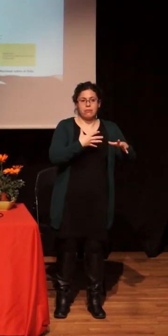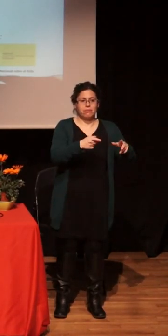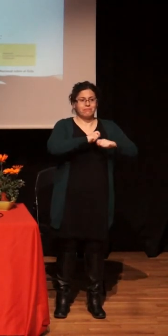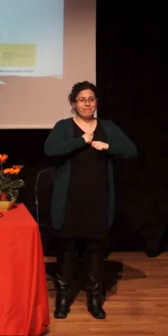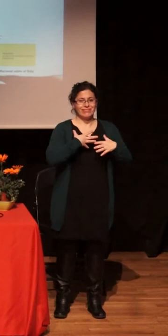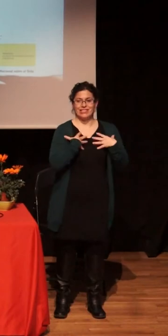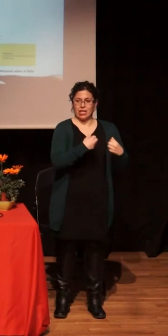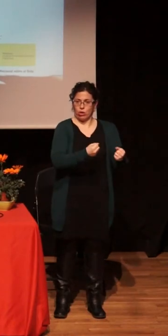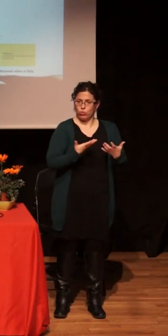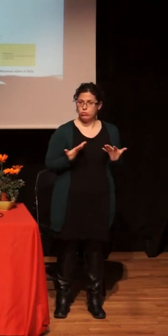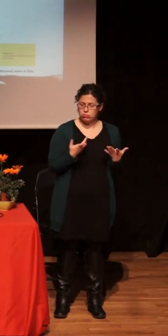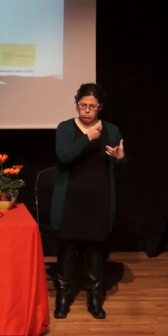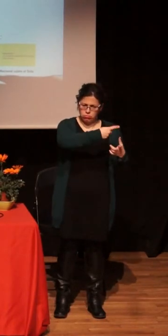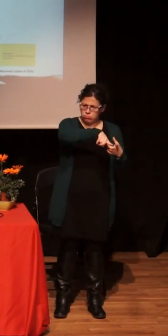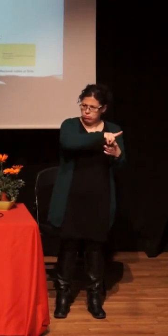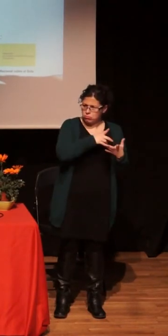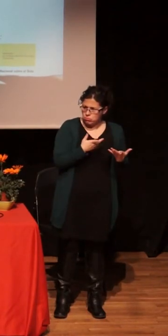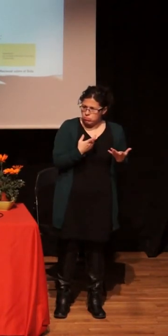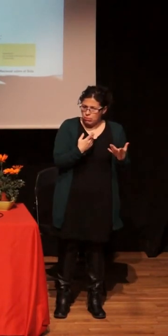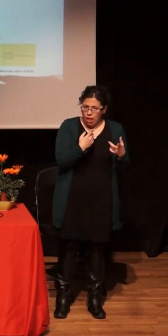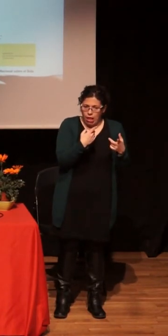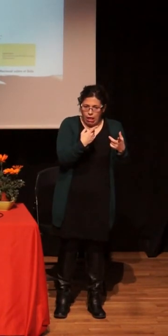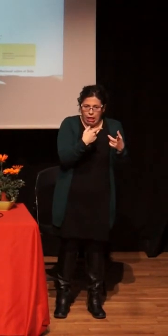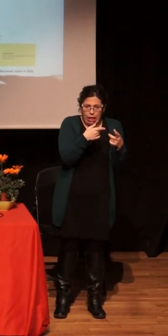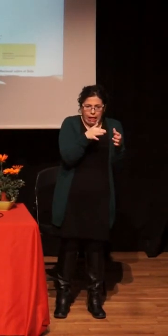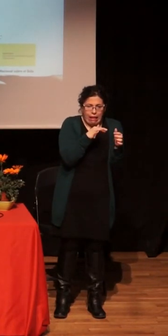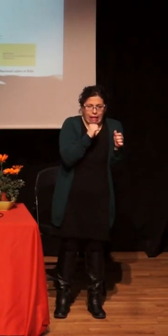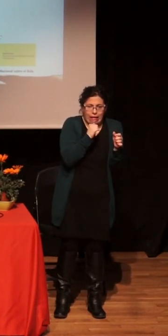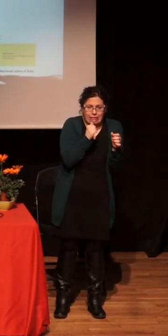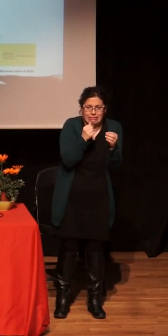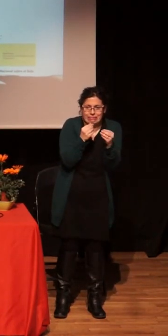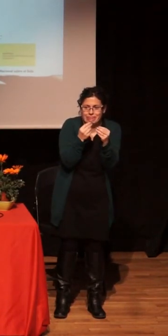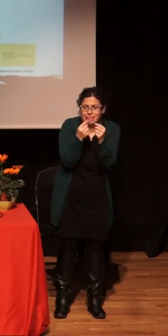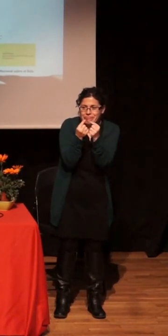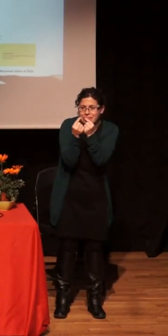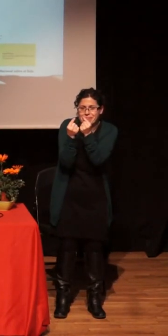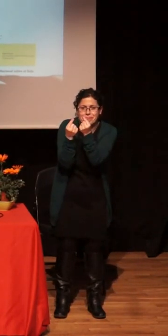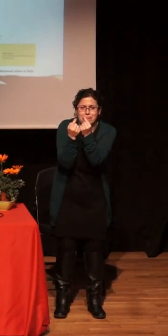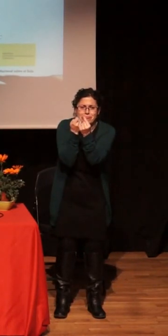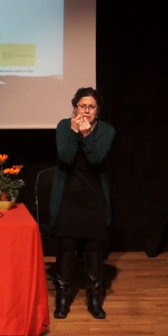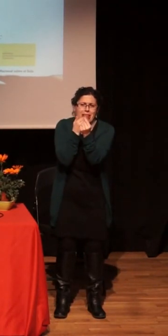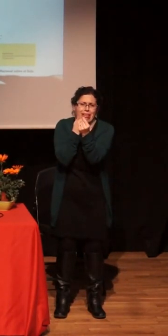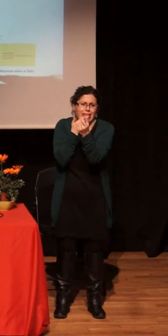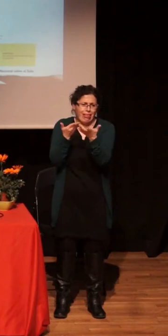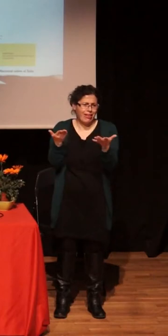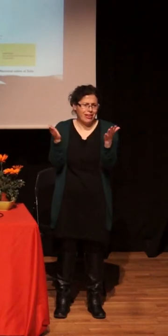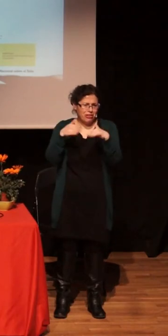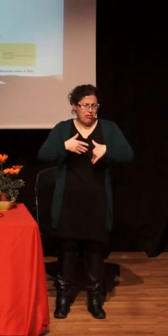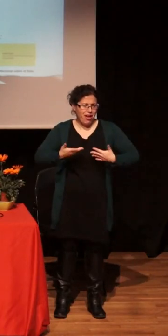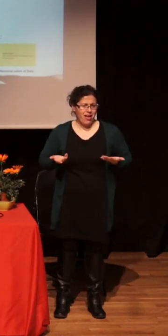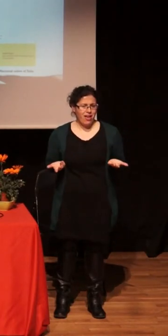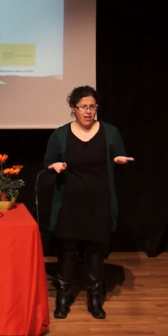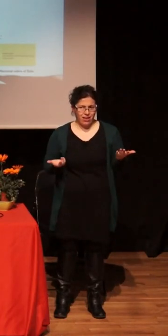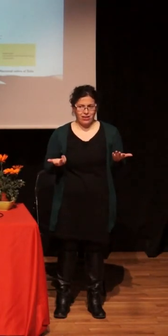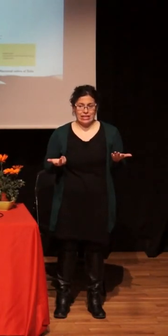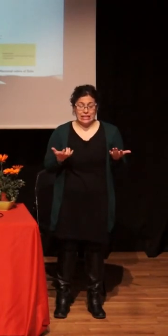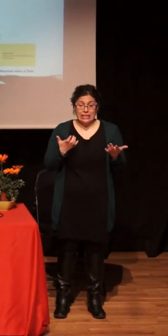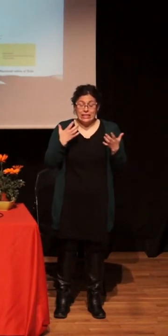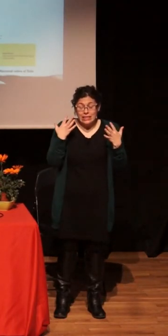está ausente casi siempre, ¿no? Entonces, si no trabajamos de ese marco es